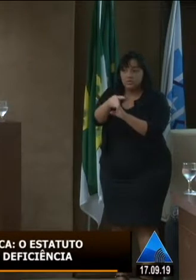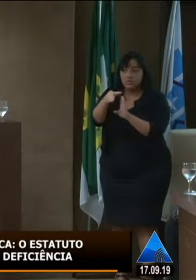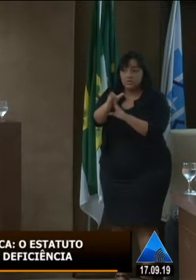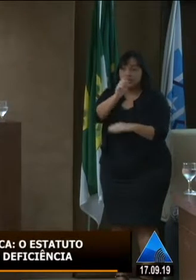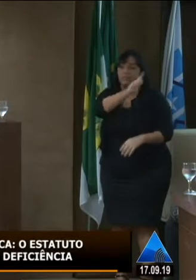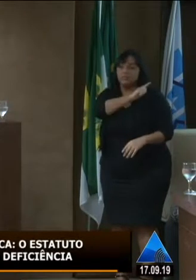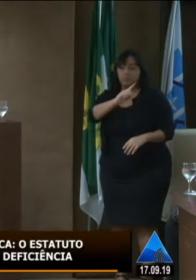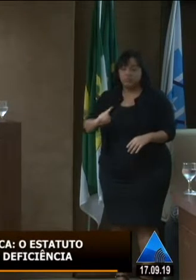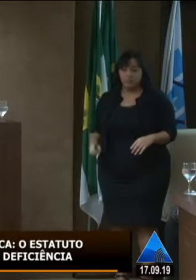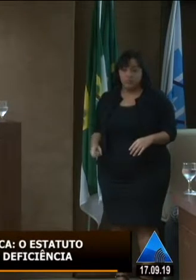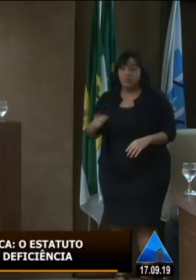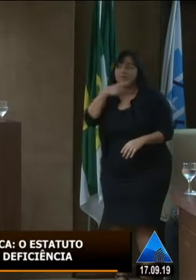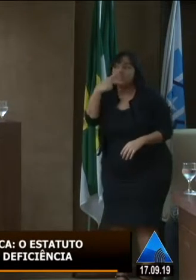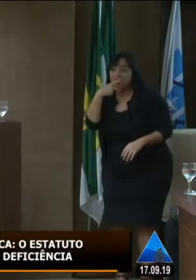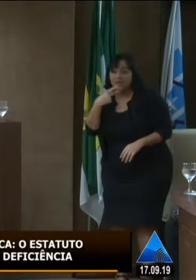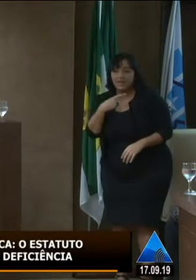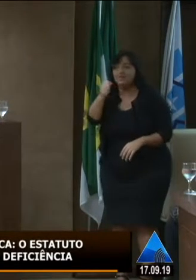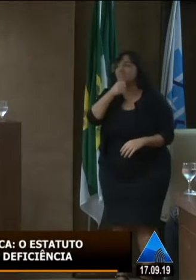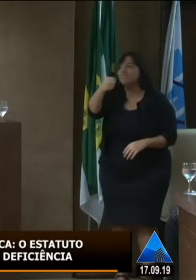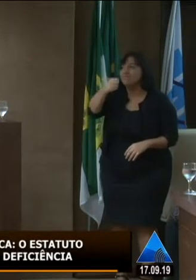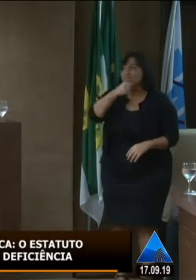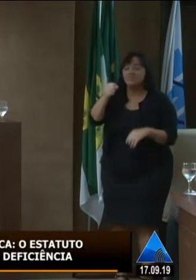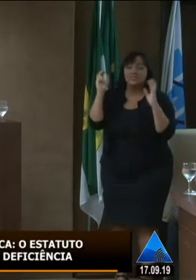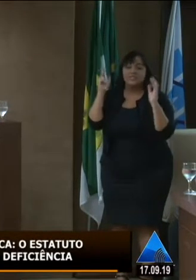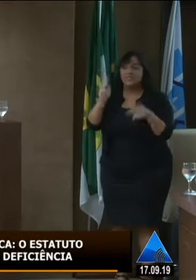dialogar, é fazer o diferente.